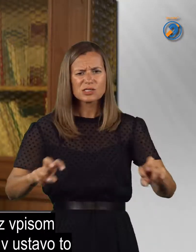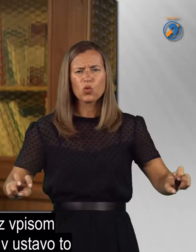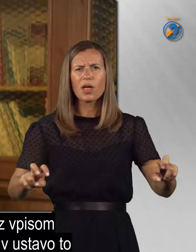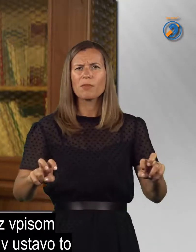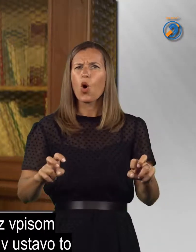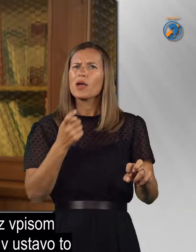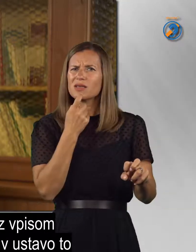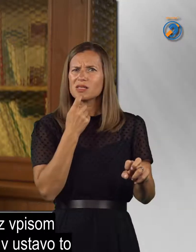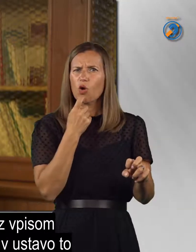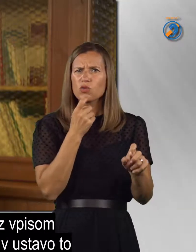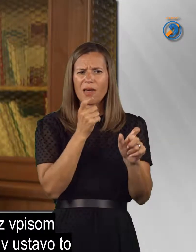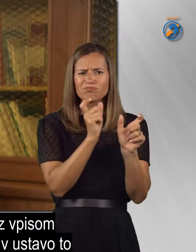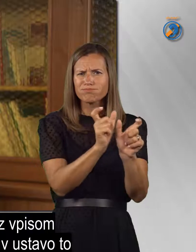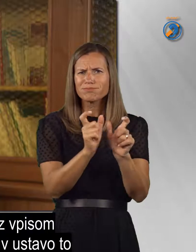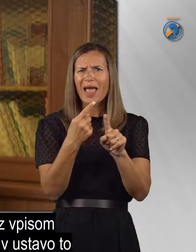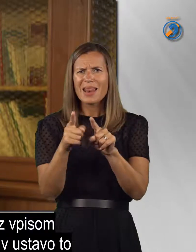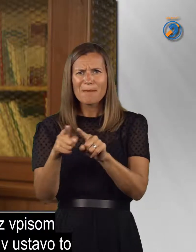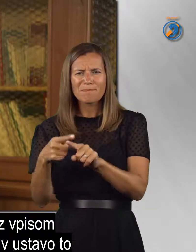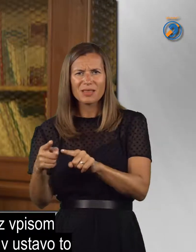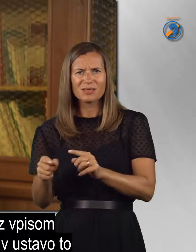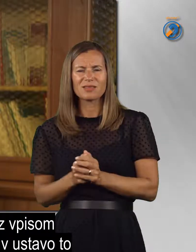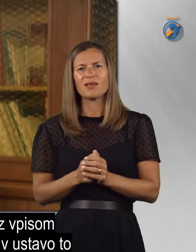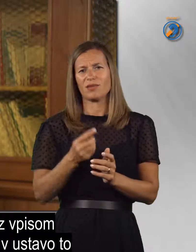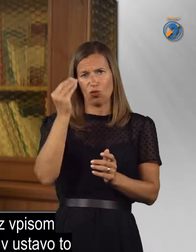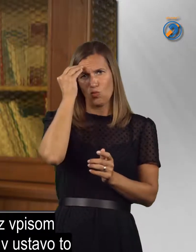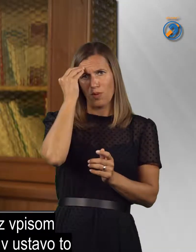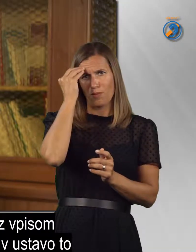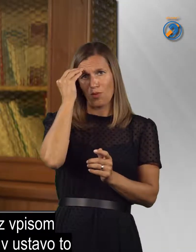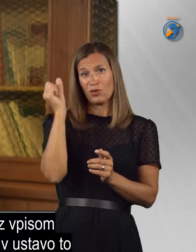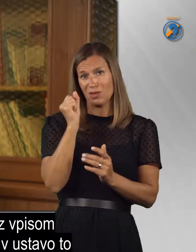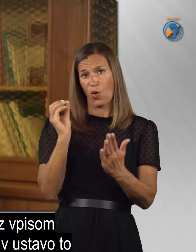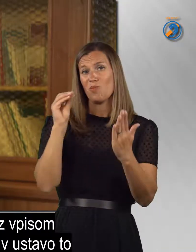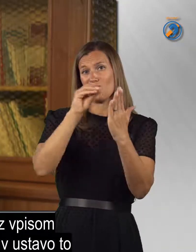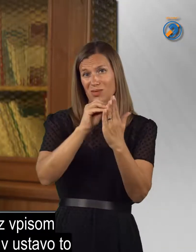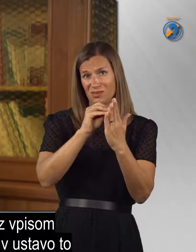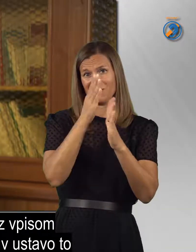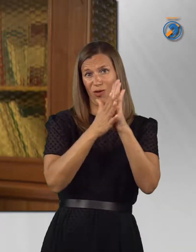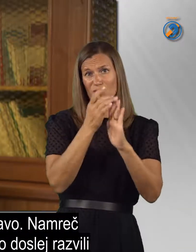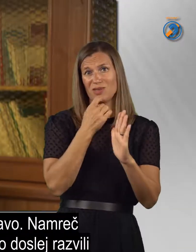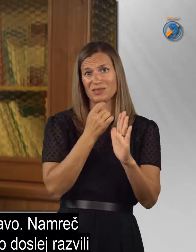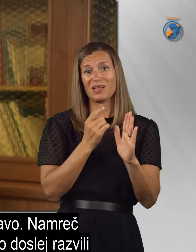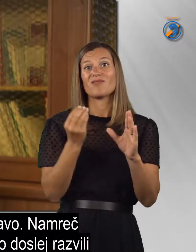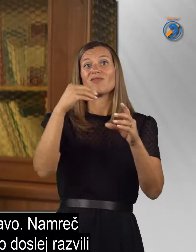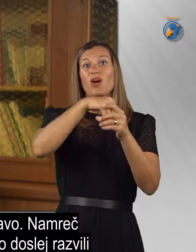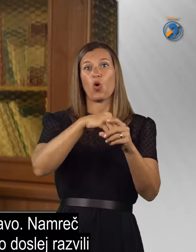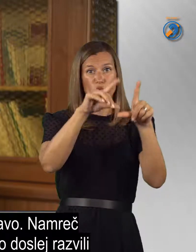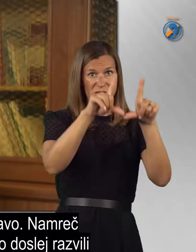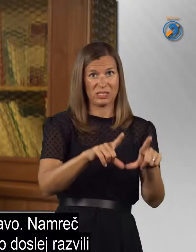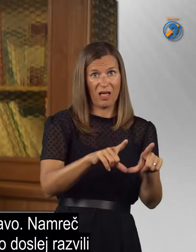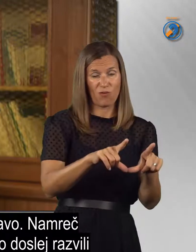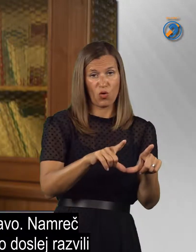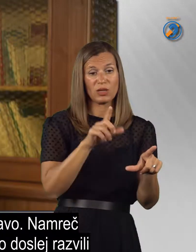v upanju, da bo z opisom znakovnega jezika v ustavo to breme parlo na